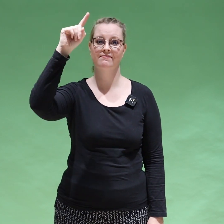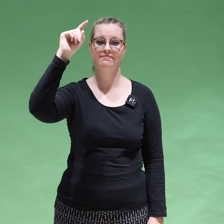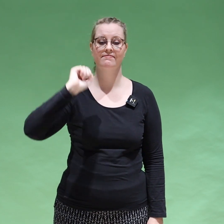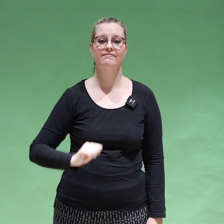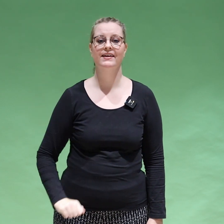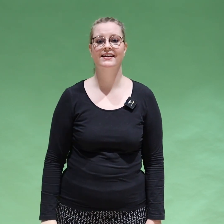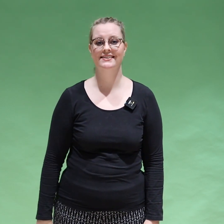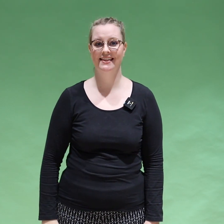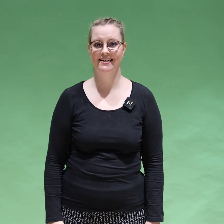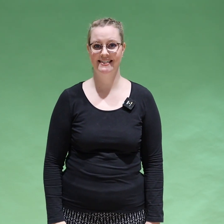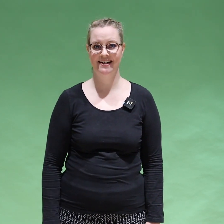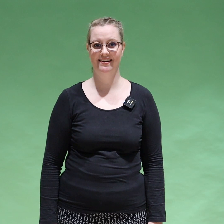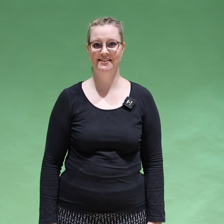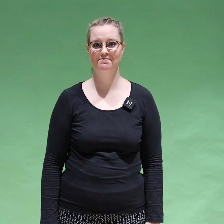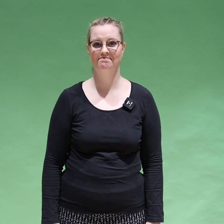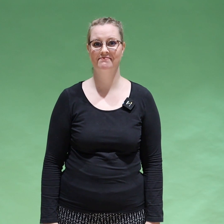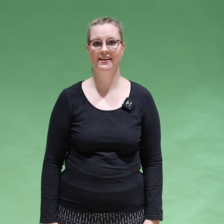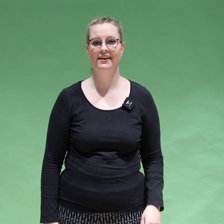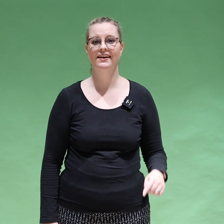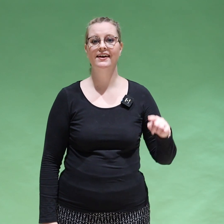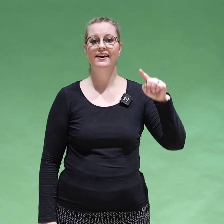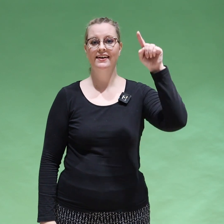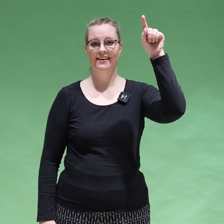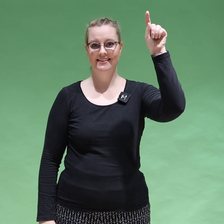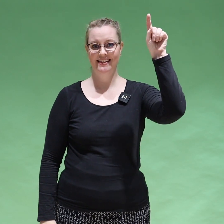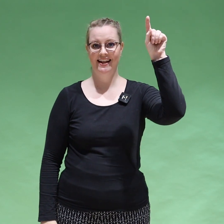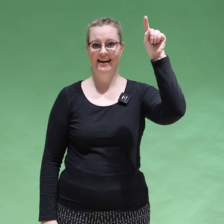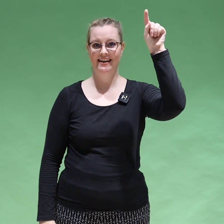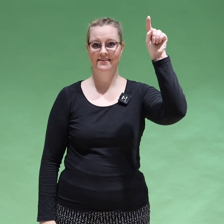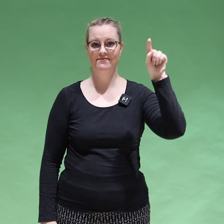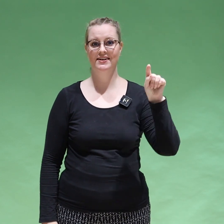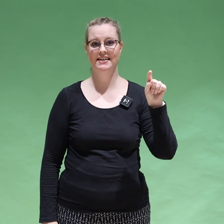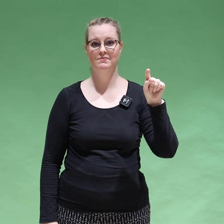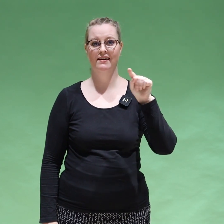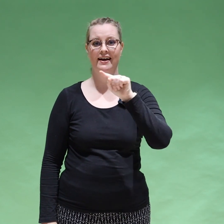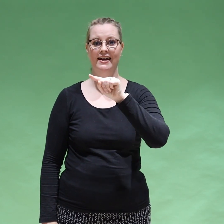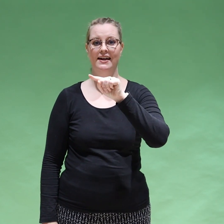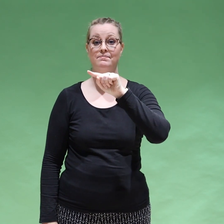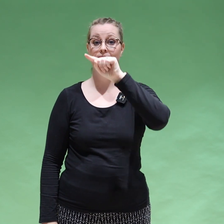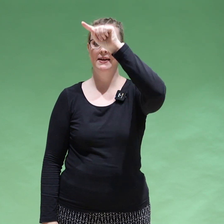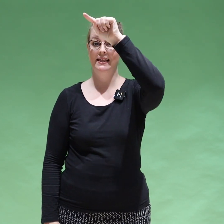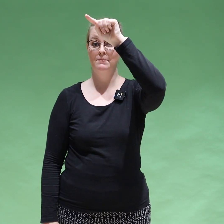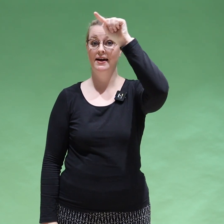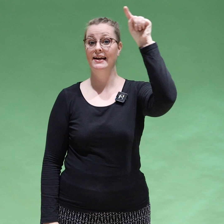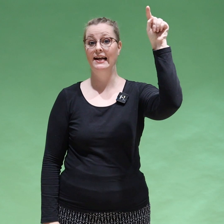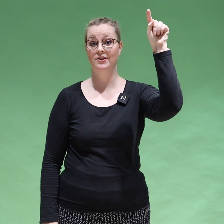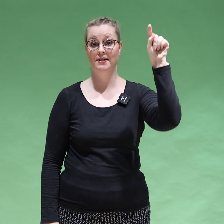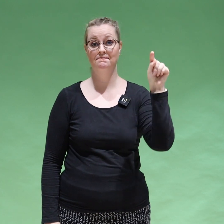Lasketaan käsi alas. Ja sitten lähdetään vasemmalla kädellä piirtämään neljötä